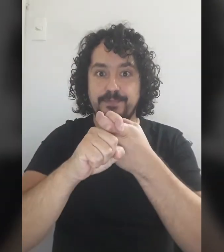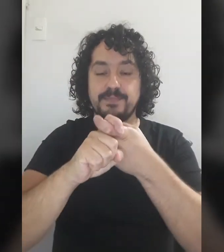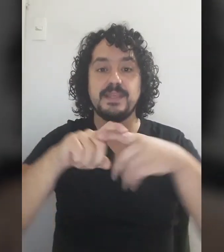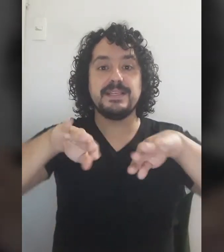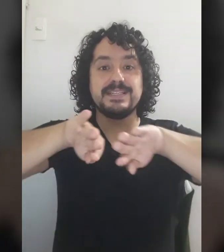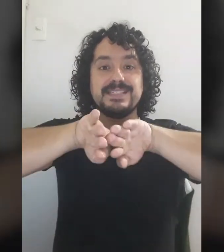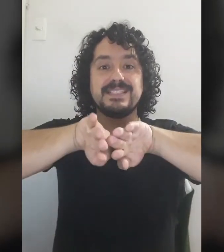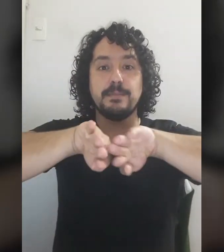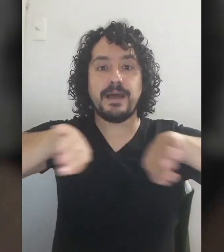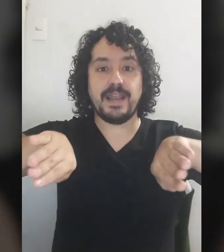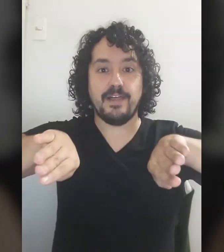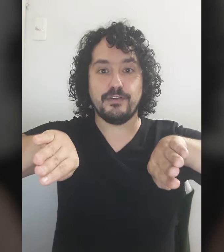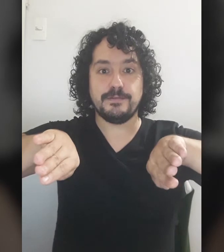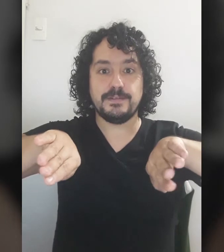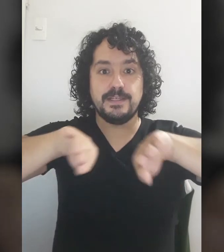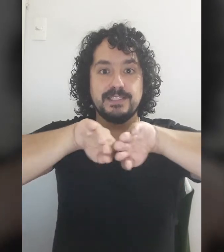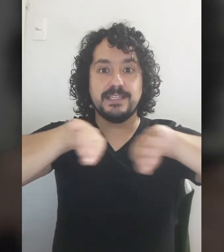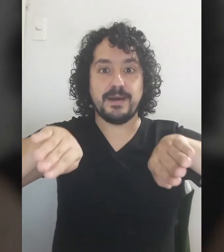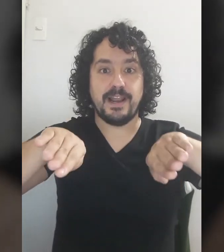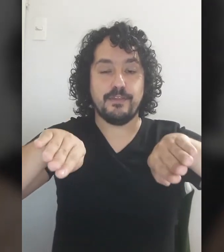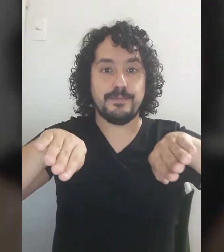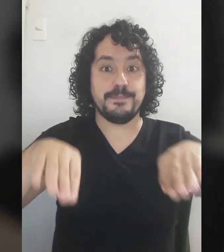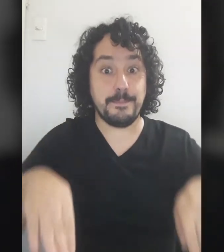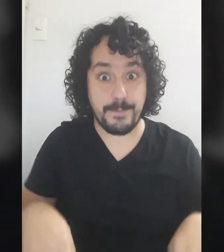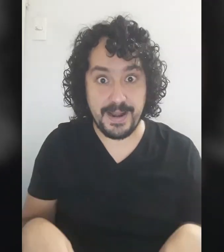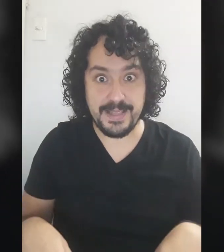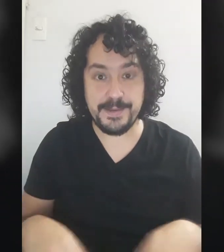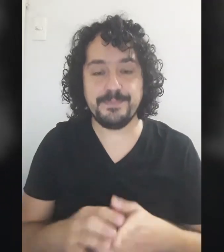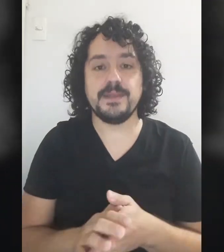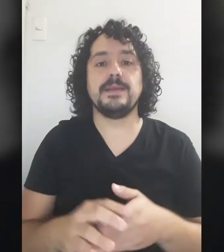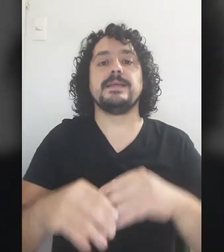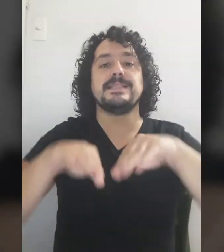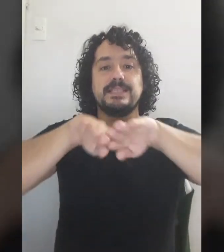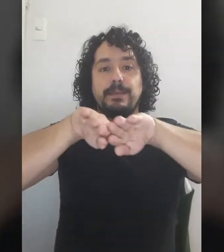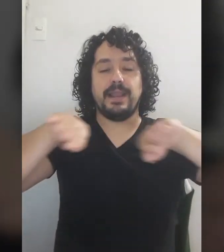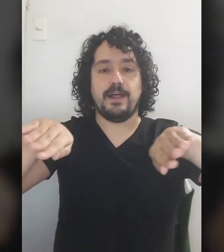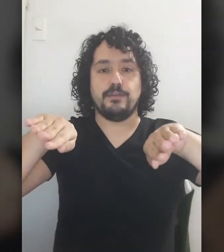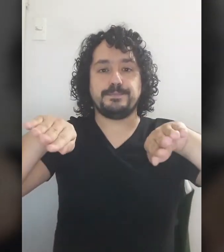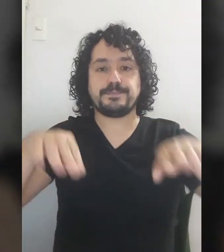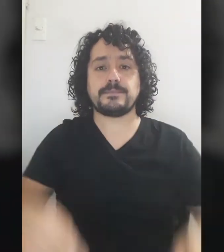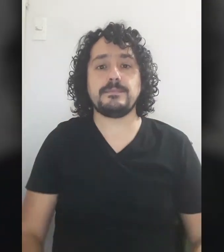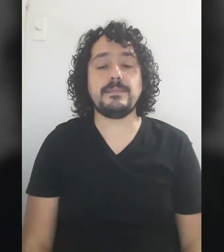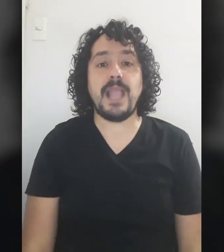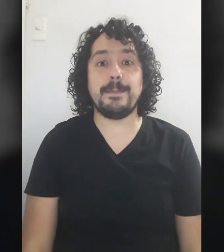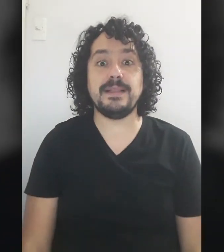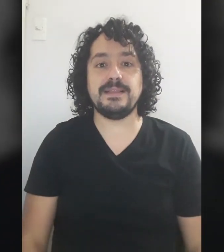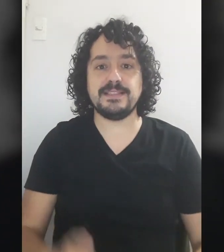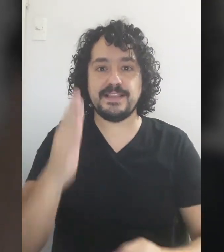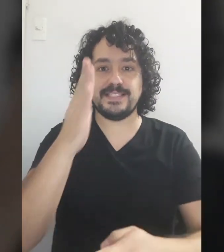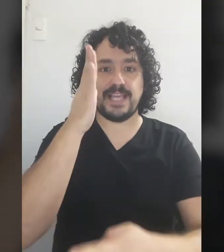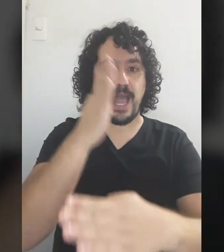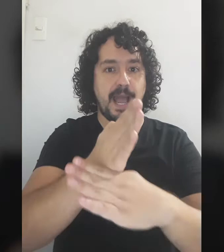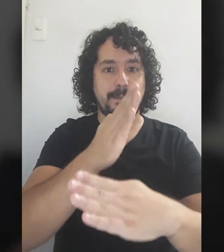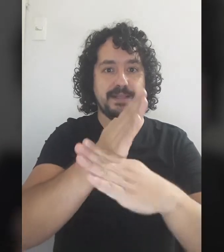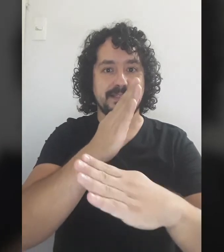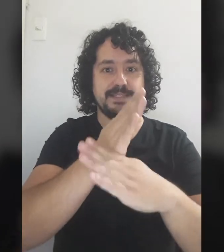Separado Separado ¿Para ver? Separado Amante se dice amante